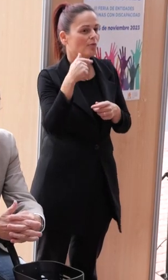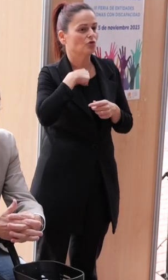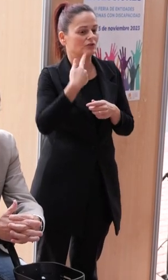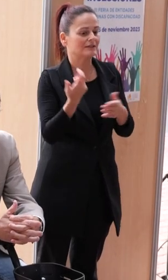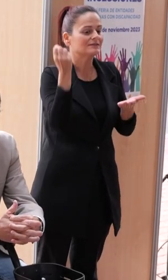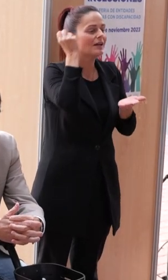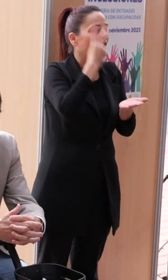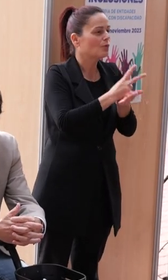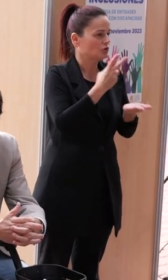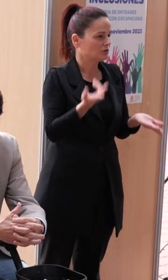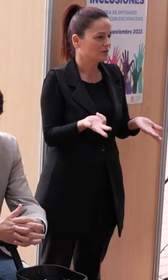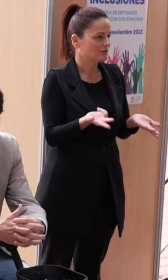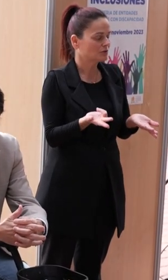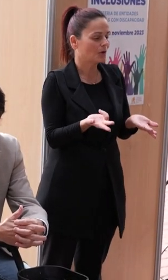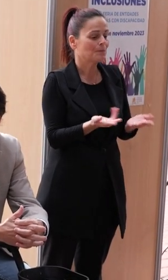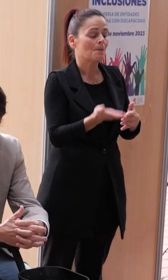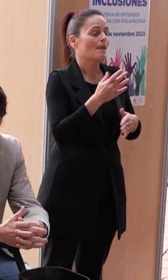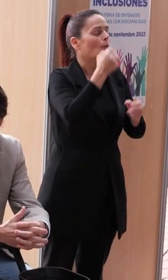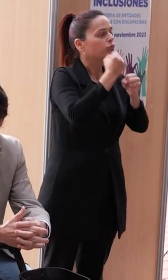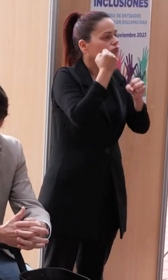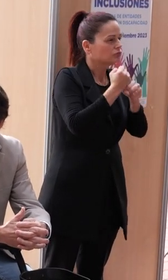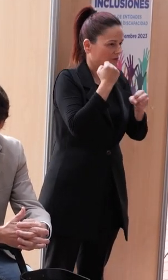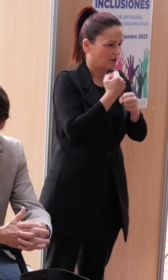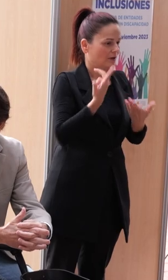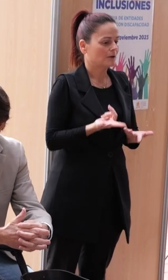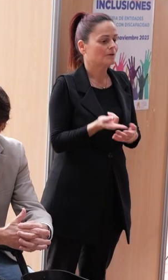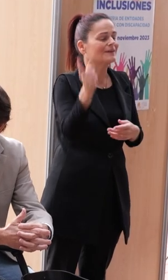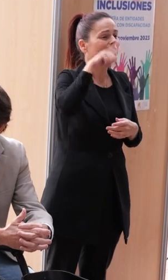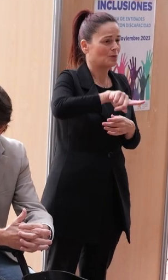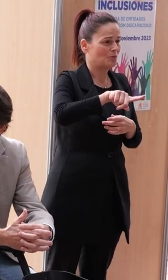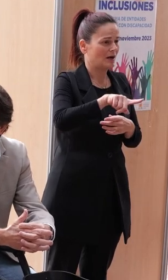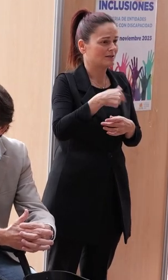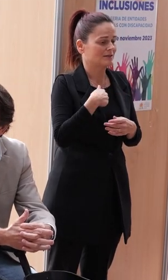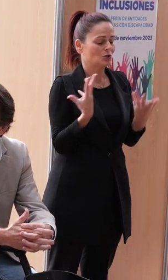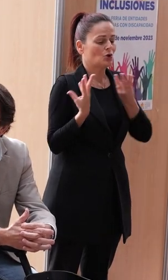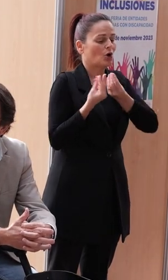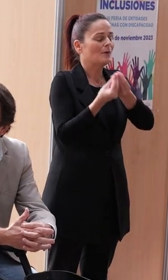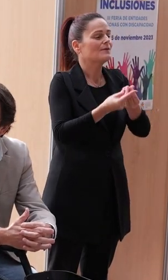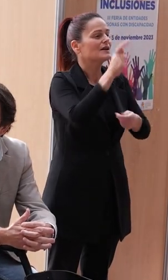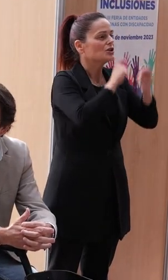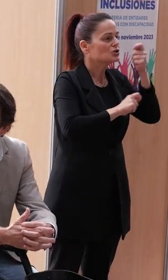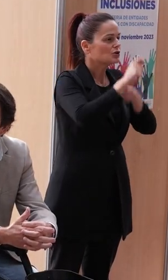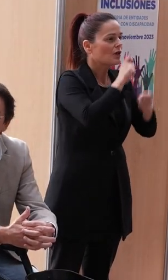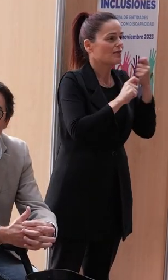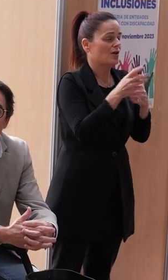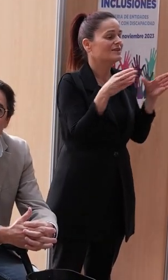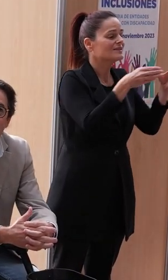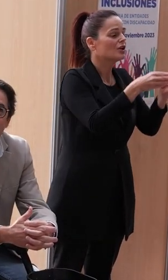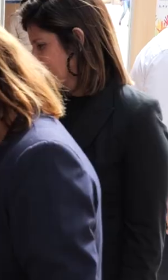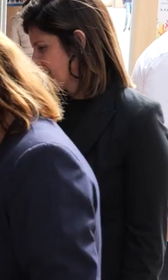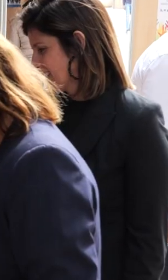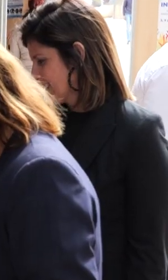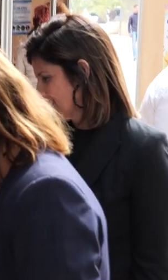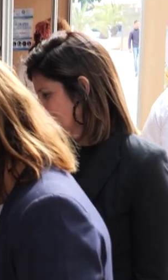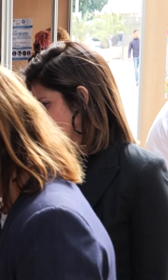apostando tanto y también por el trabajo. Y además no solo nos acompañan asociaciones y colectivos, sino